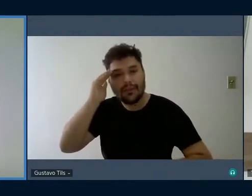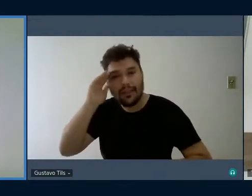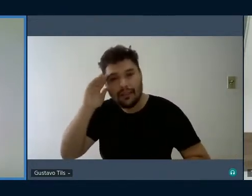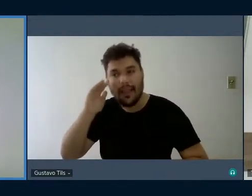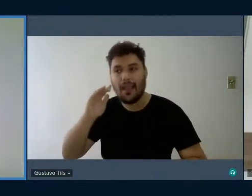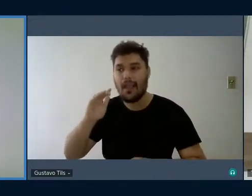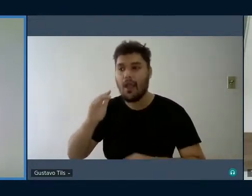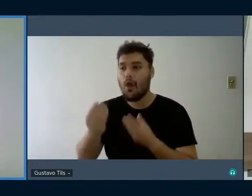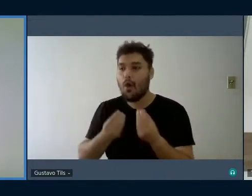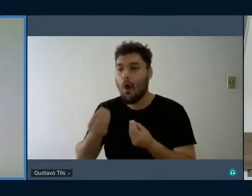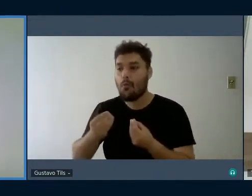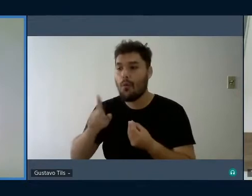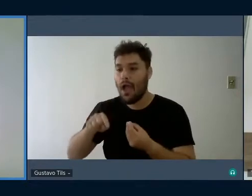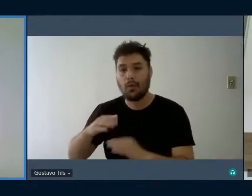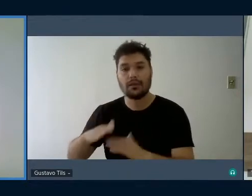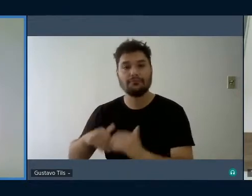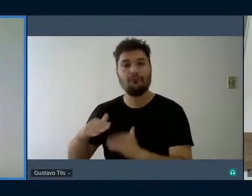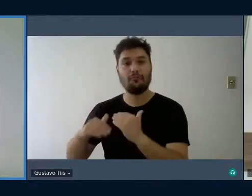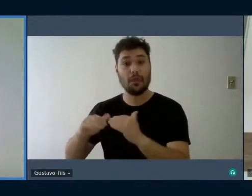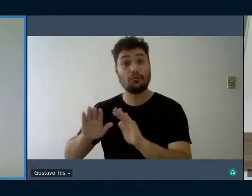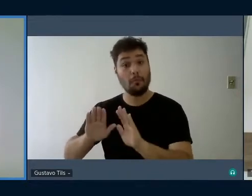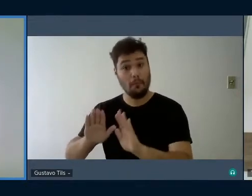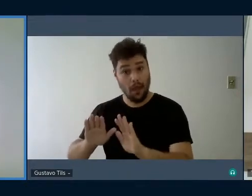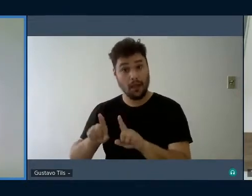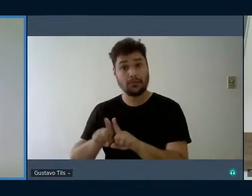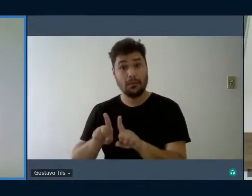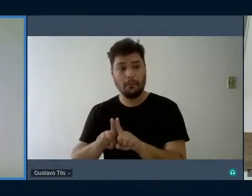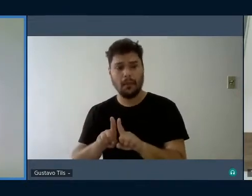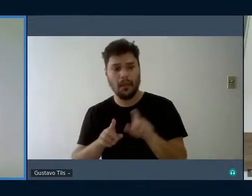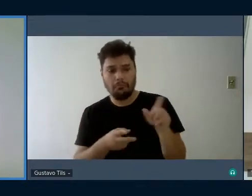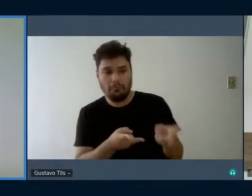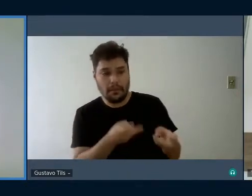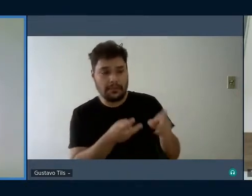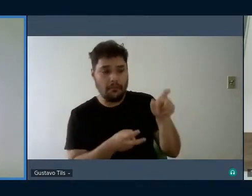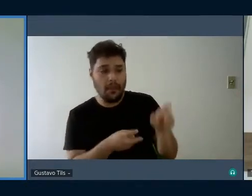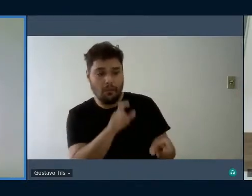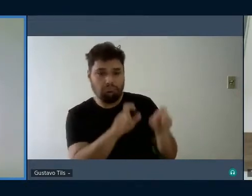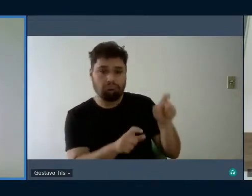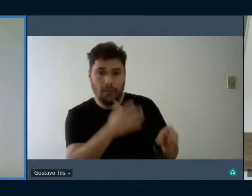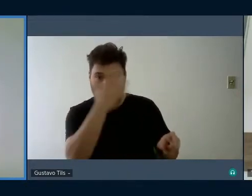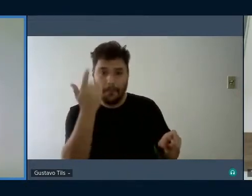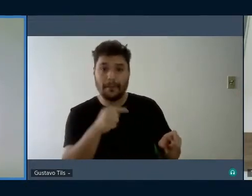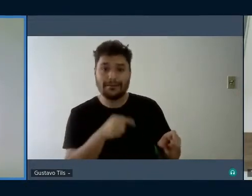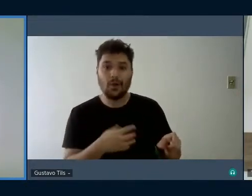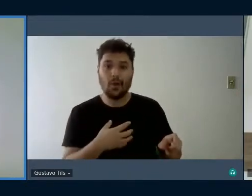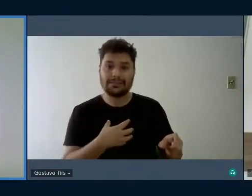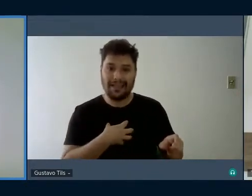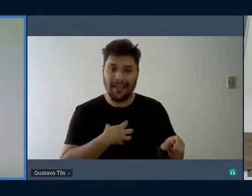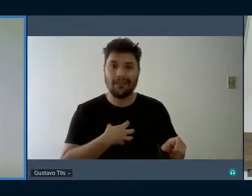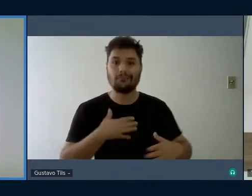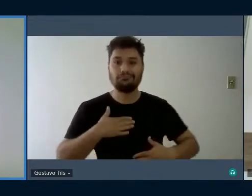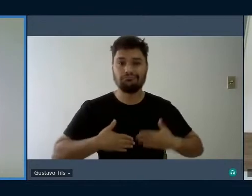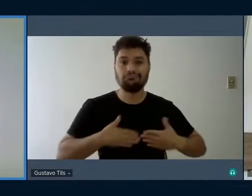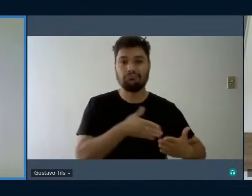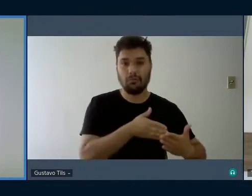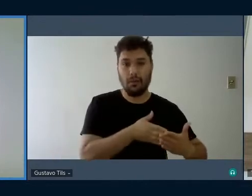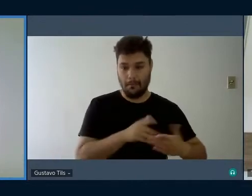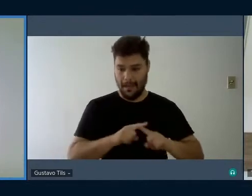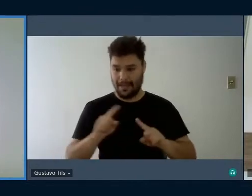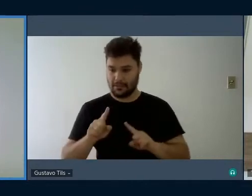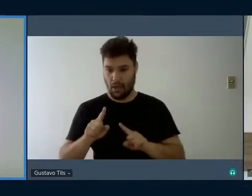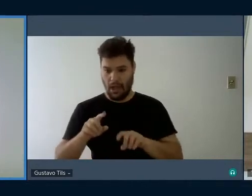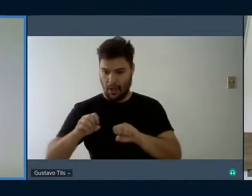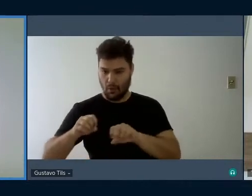prestando bem atenção aos que possuíam algum impedimento psicofísico ou social. A lei é geral. O